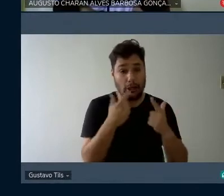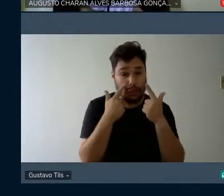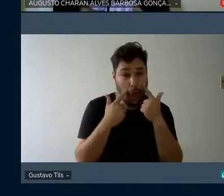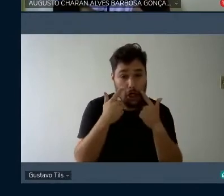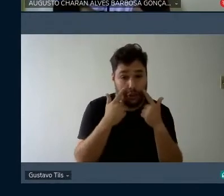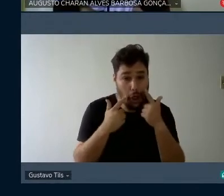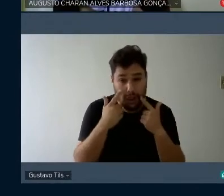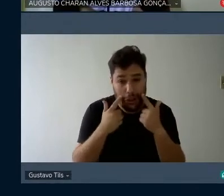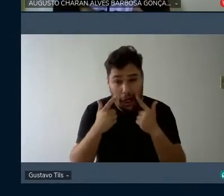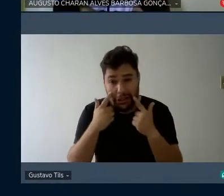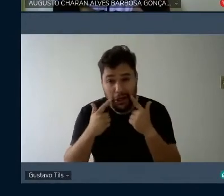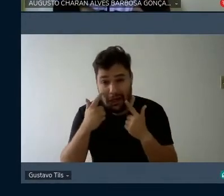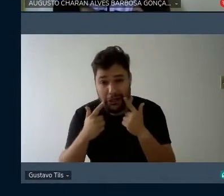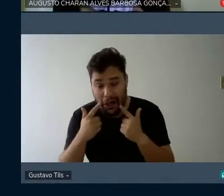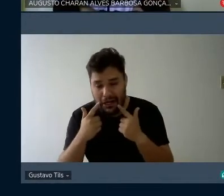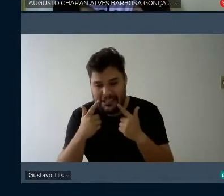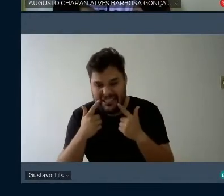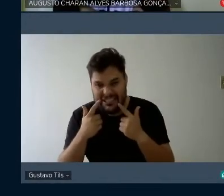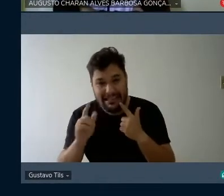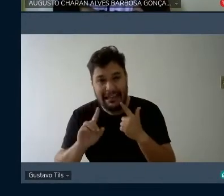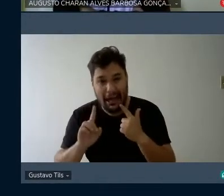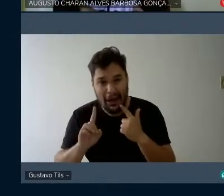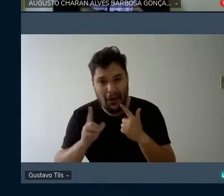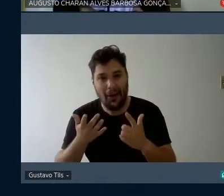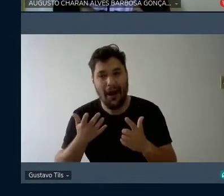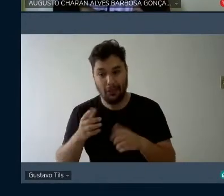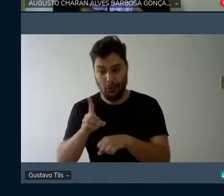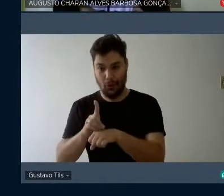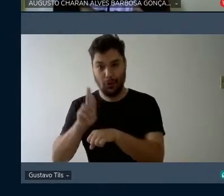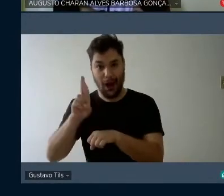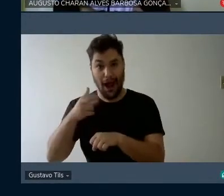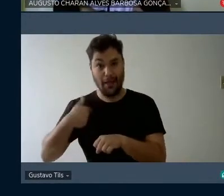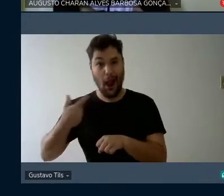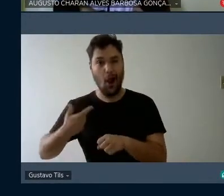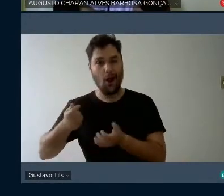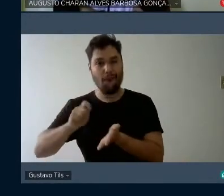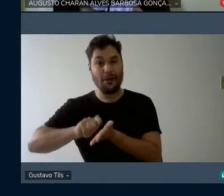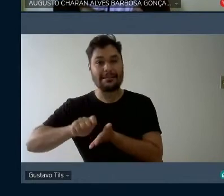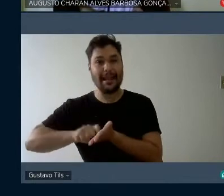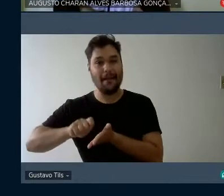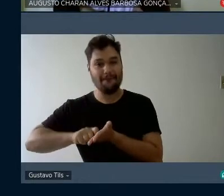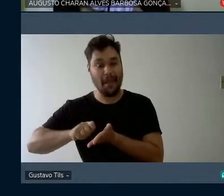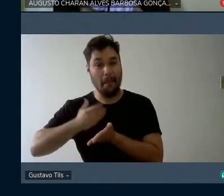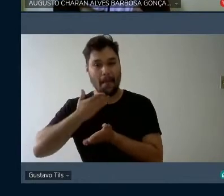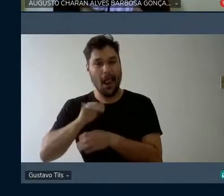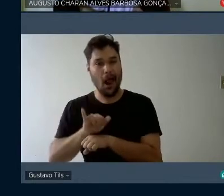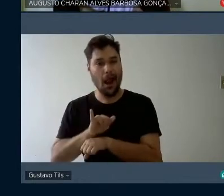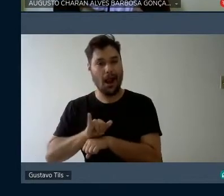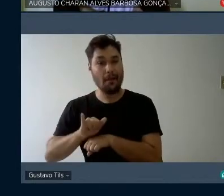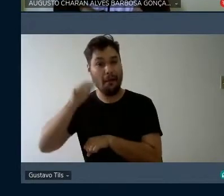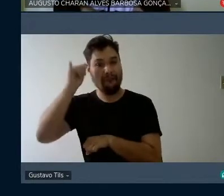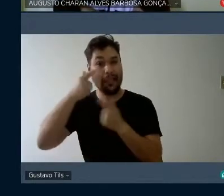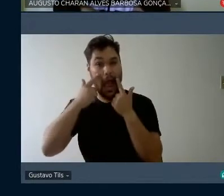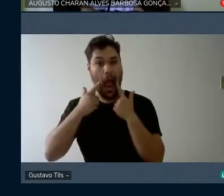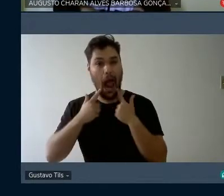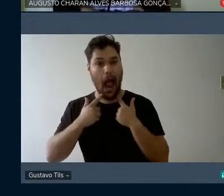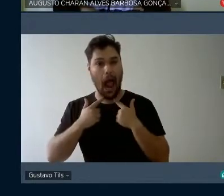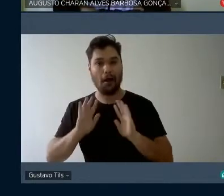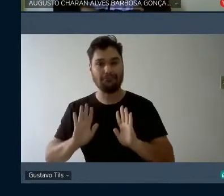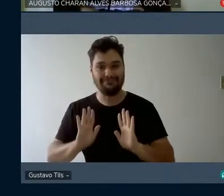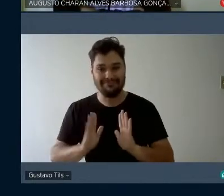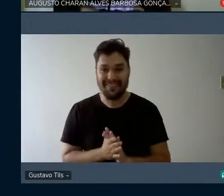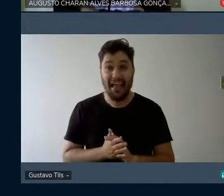escrever e aí eu vou ler no final que aí eu seguro e choro um pouco então eu vou ler os meus